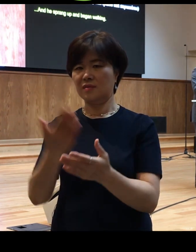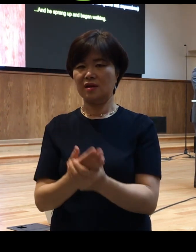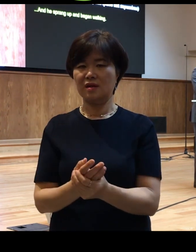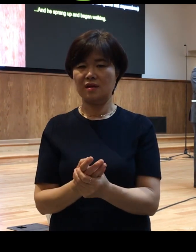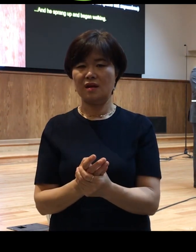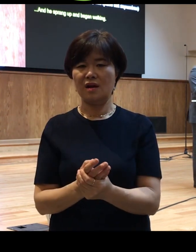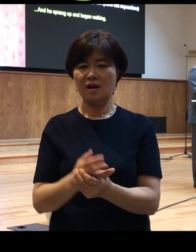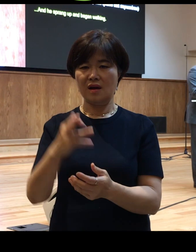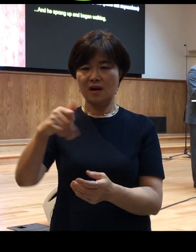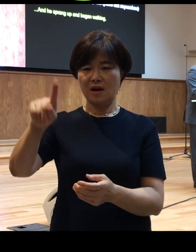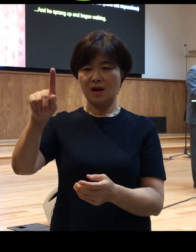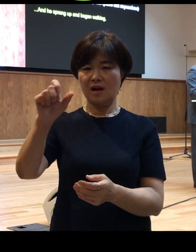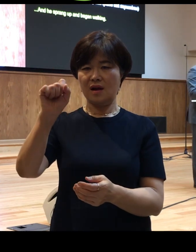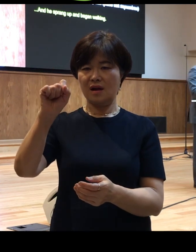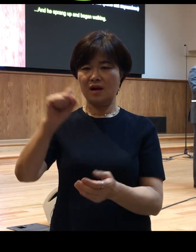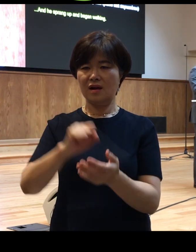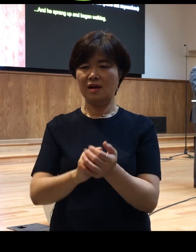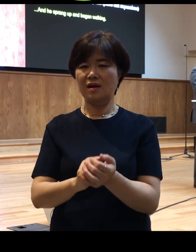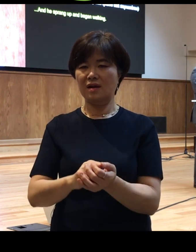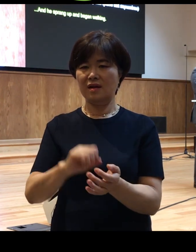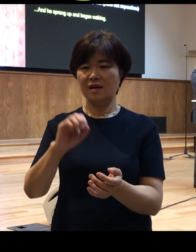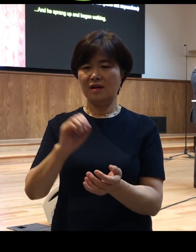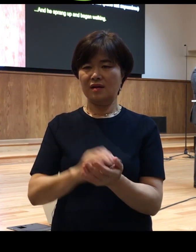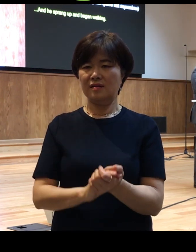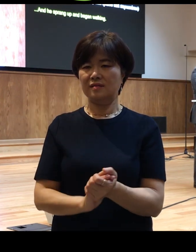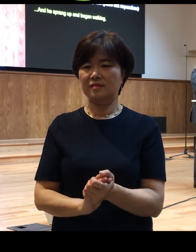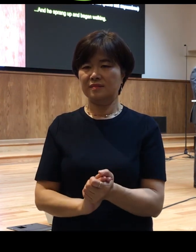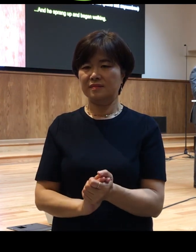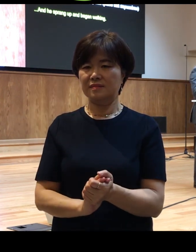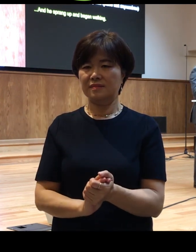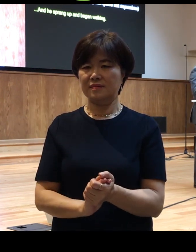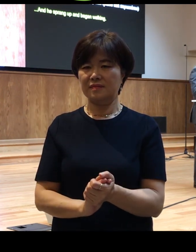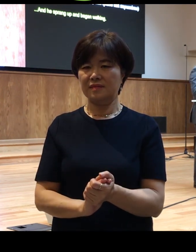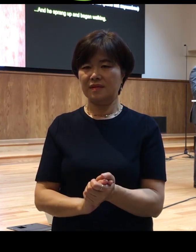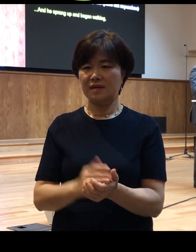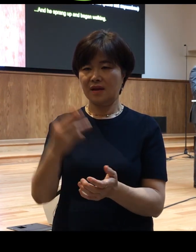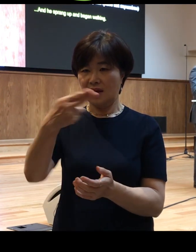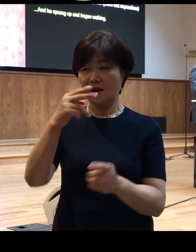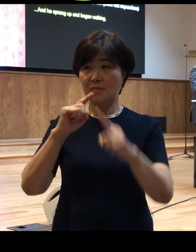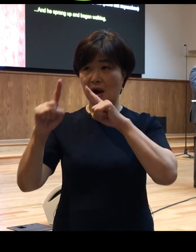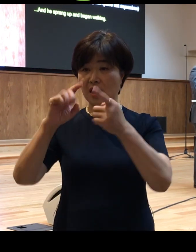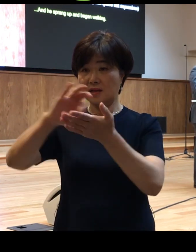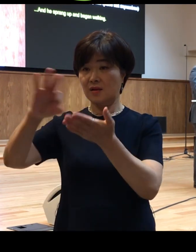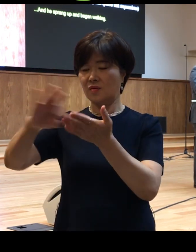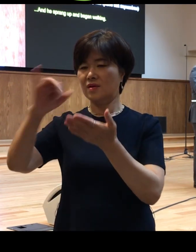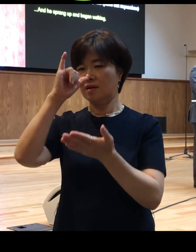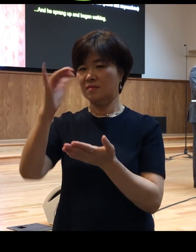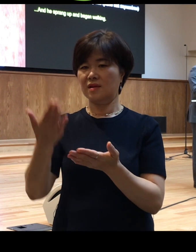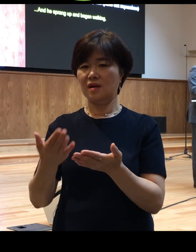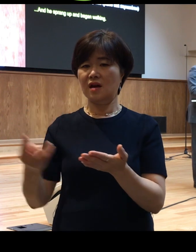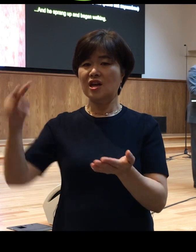헬라토 카이 페리에파테이라고 하는 단어입니다 여러분 일어나 라고 번역한 한글